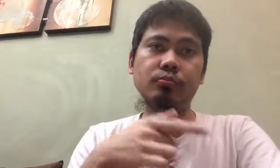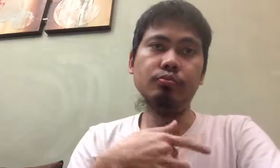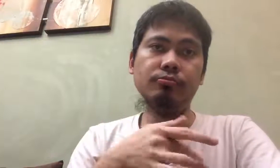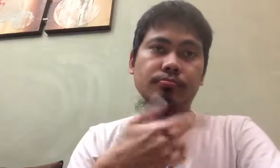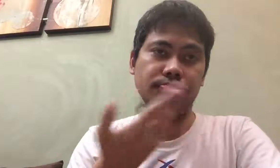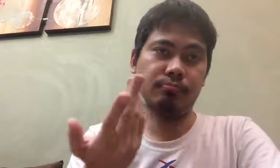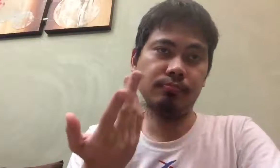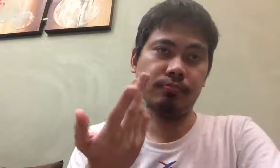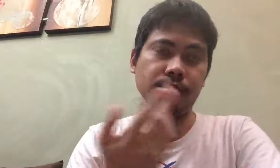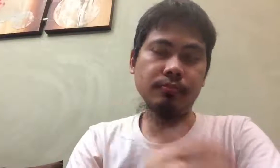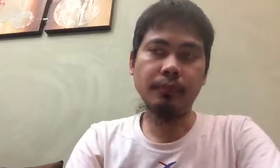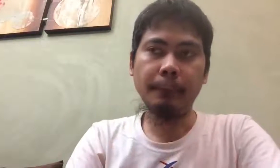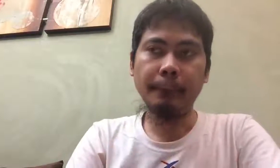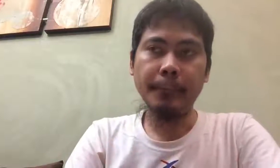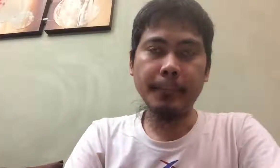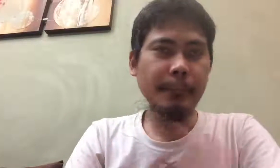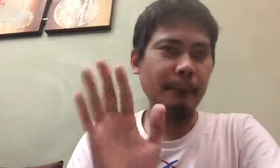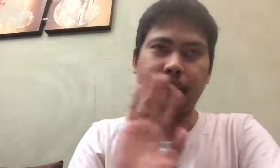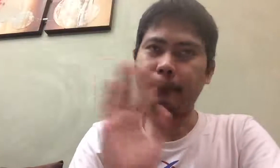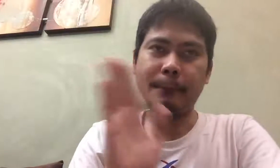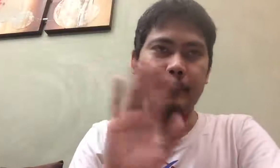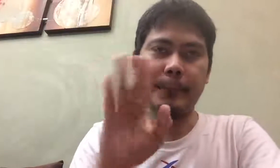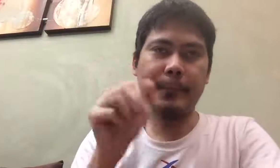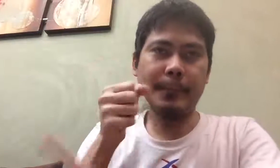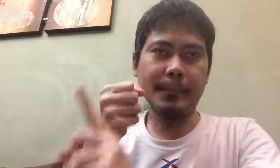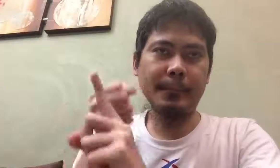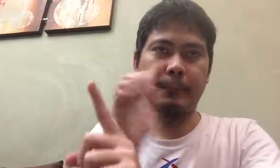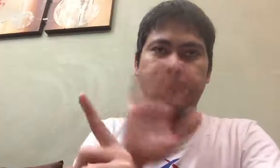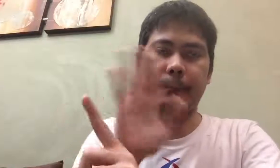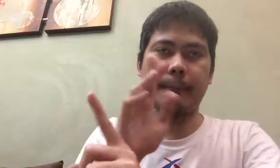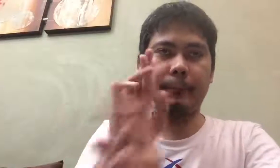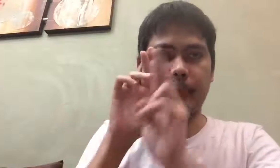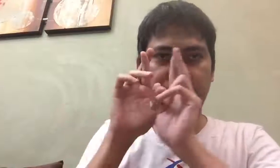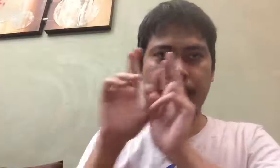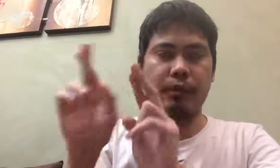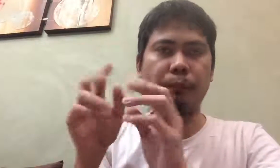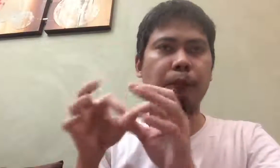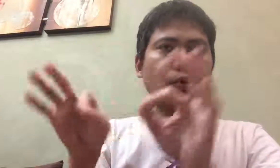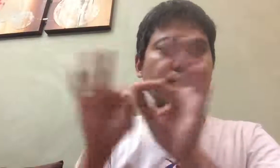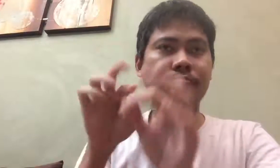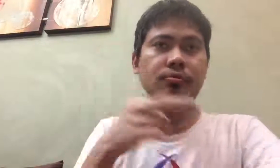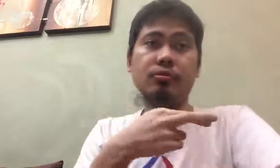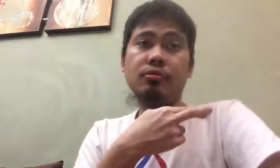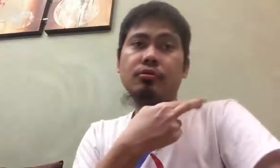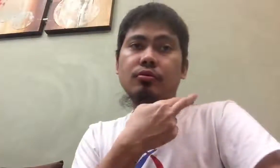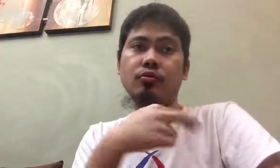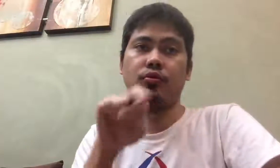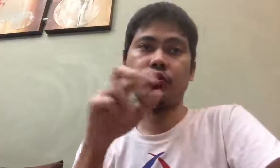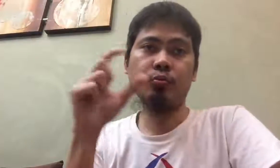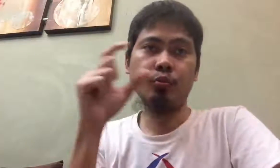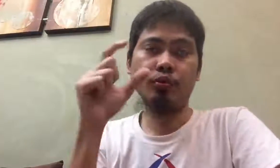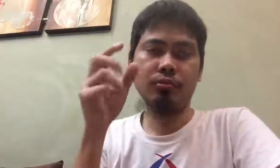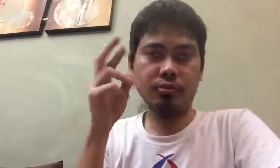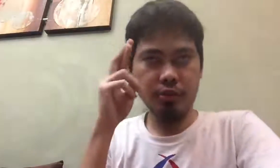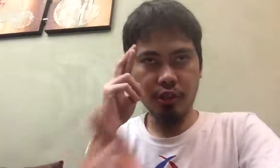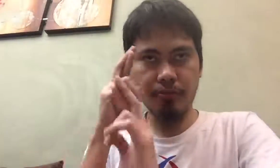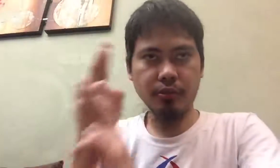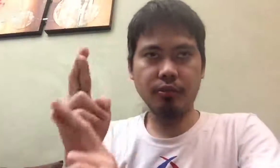talit-alit daw siya sa pag-interview sa kanya ng media sa UHC chief. Brigadier General D.J.